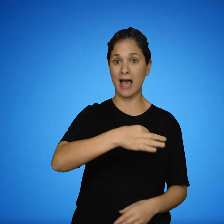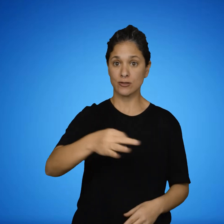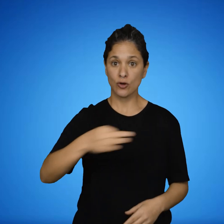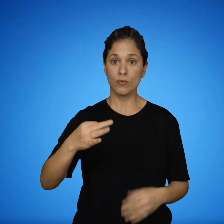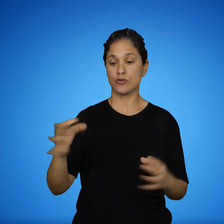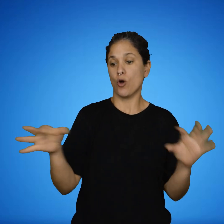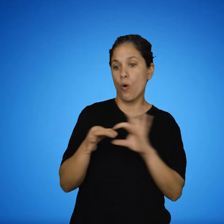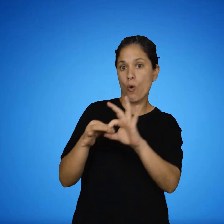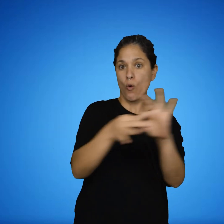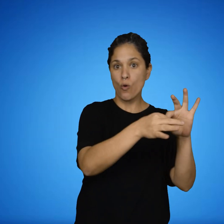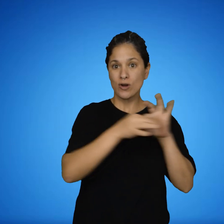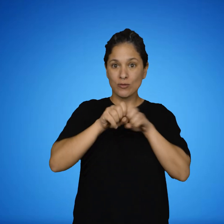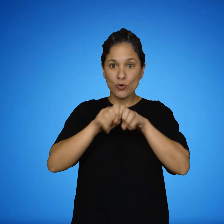por una red de enlaces covalentes.